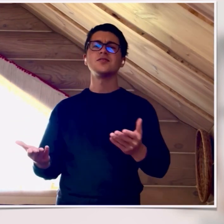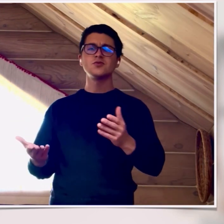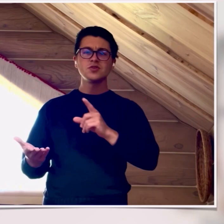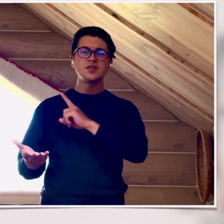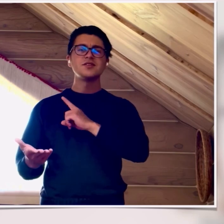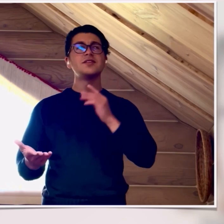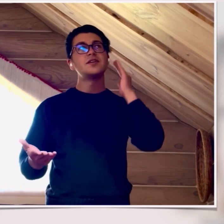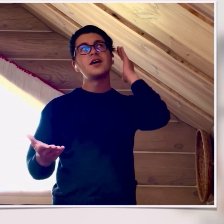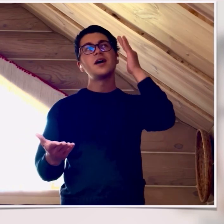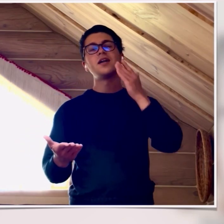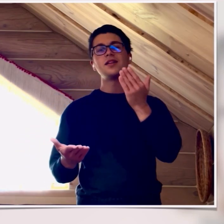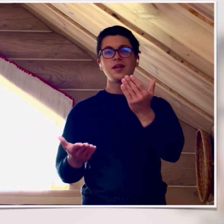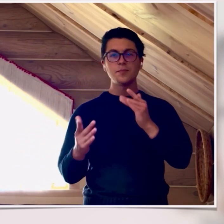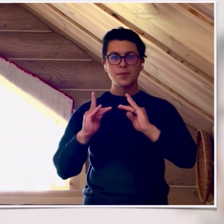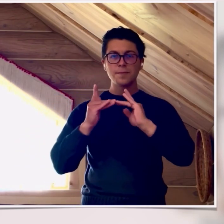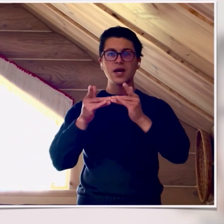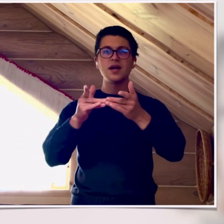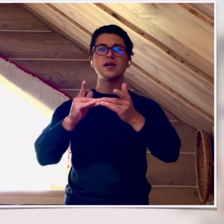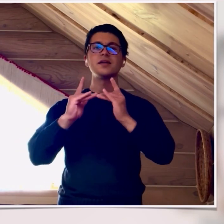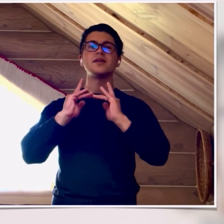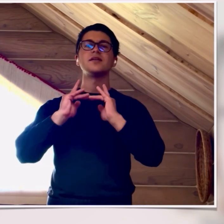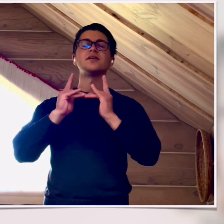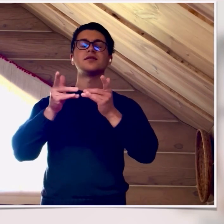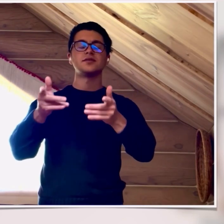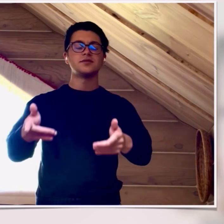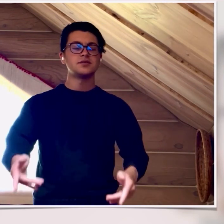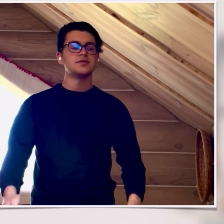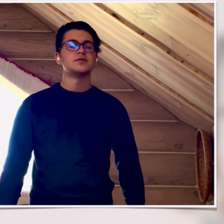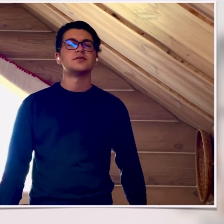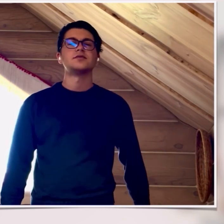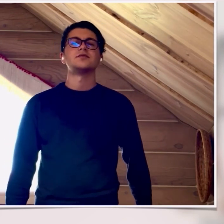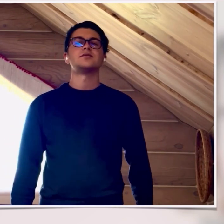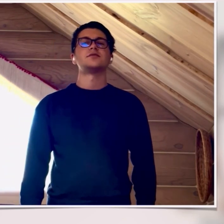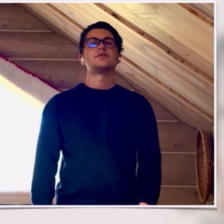Жду тебя во сне, твоя лалабай